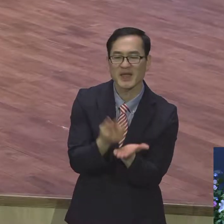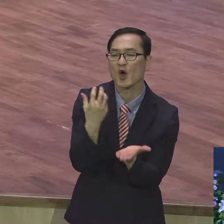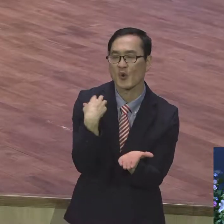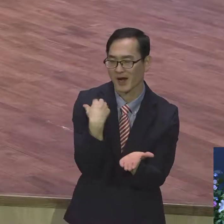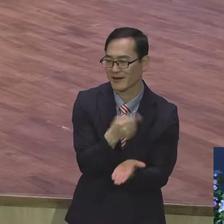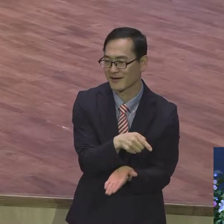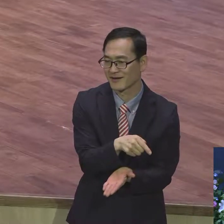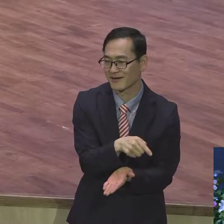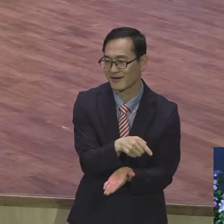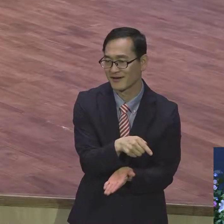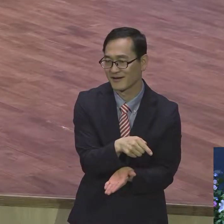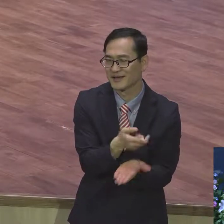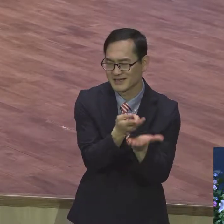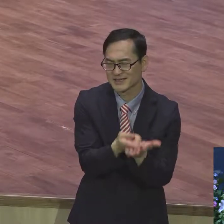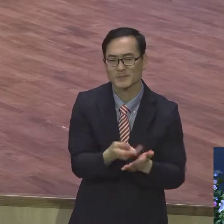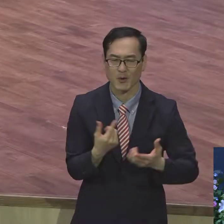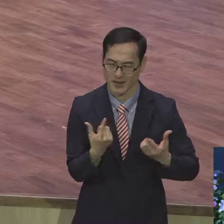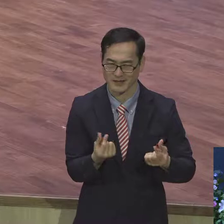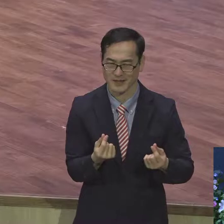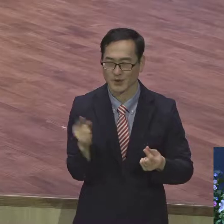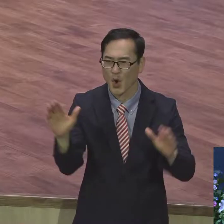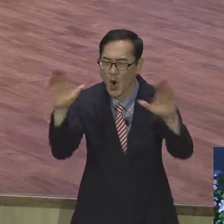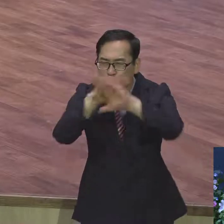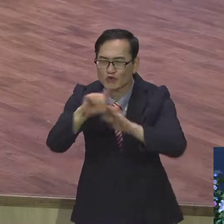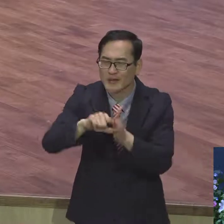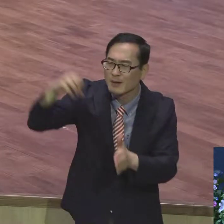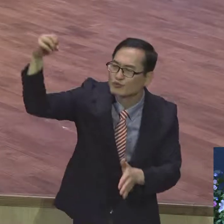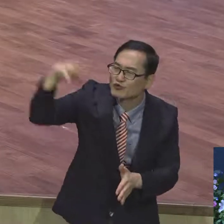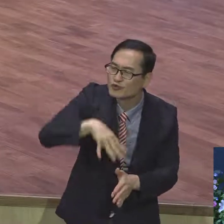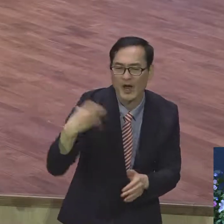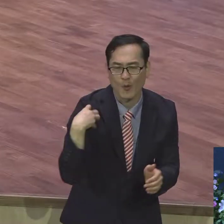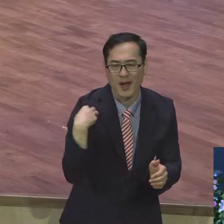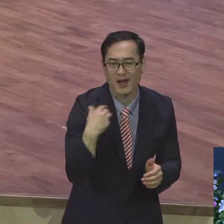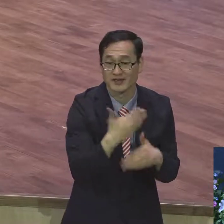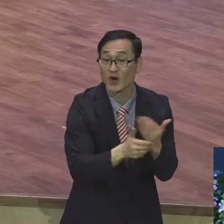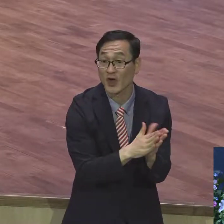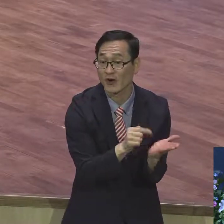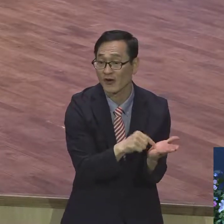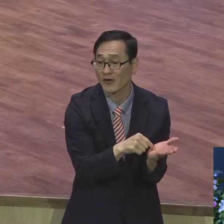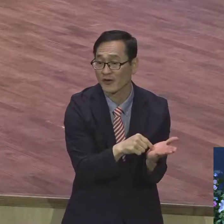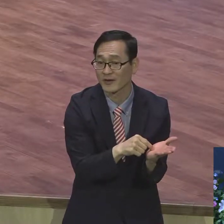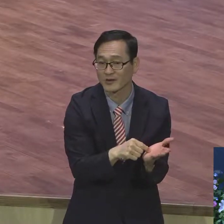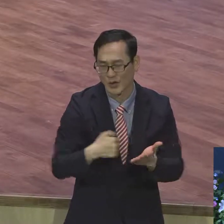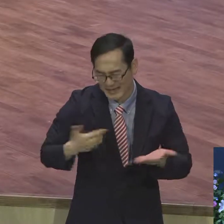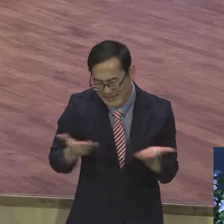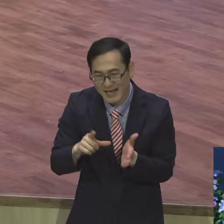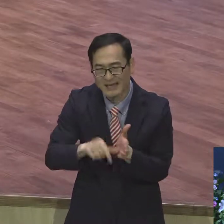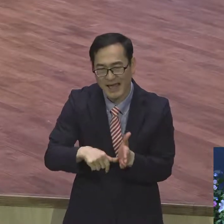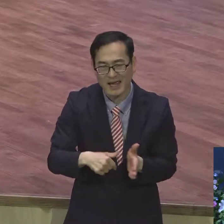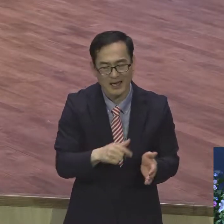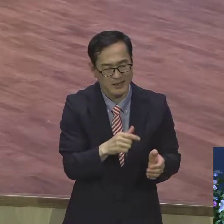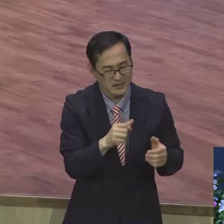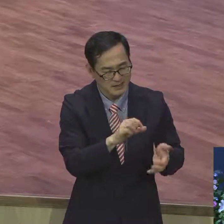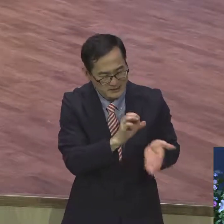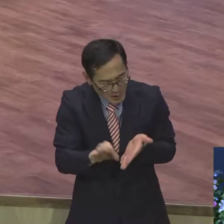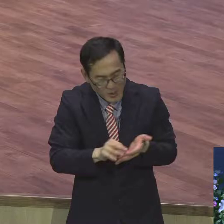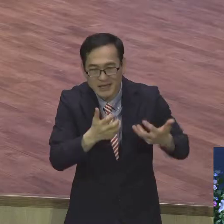침상이 됐고 어두울 때 등불이 되었고 일할 때 연장이 되었고 자랑할 때